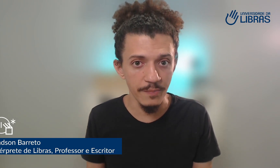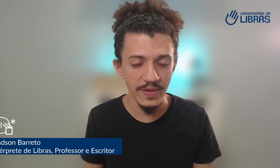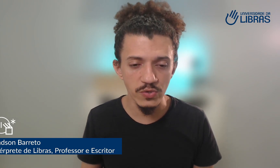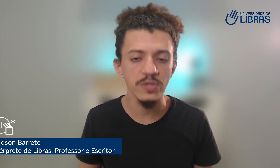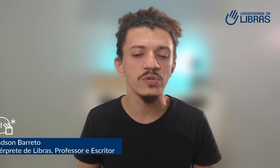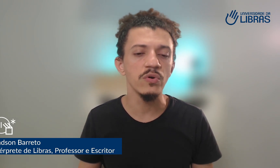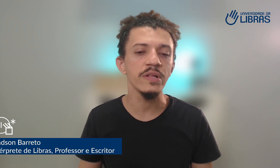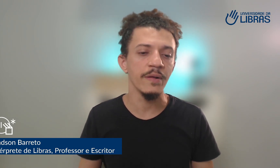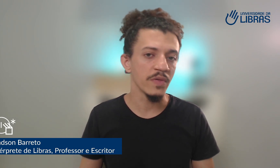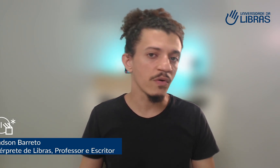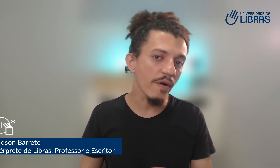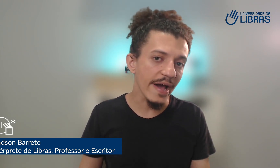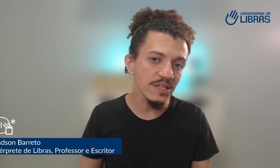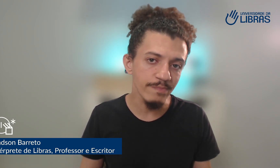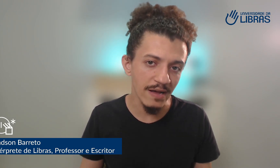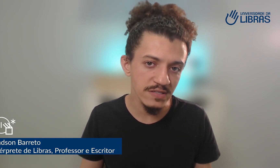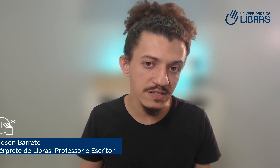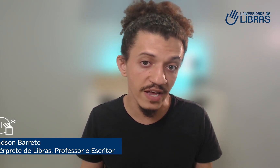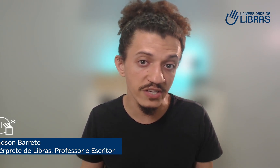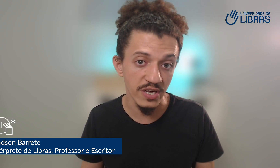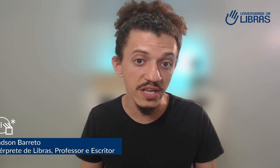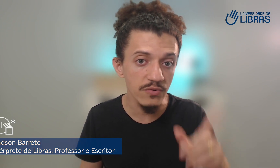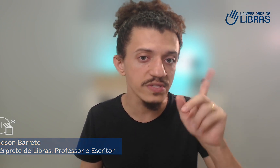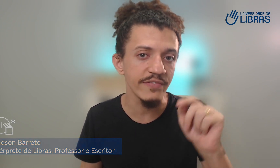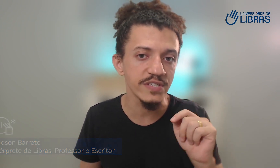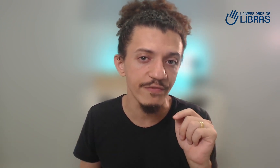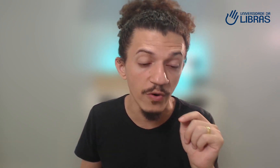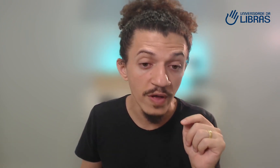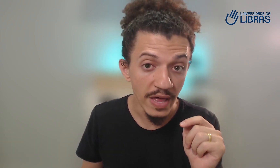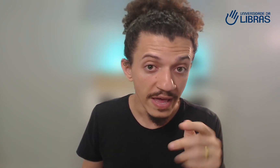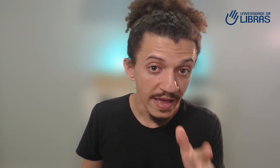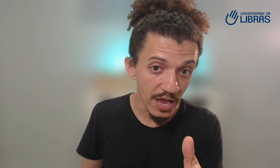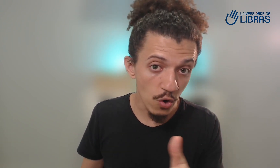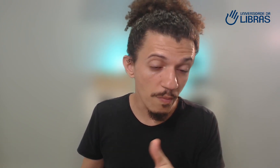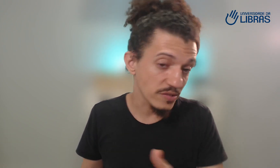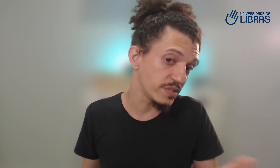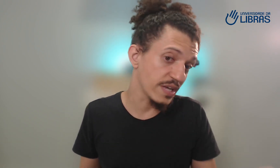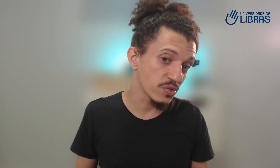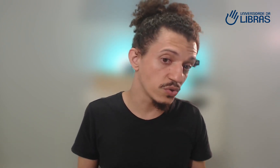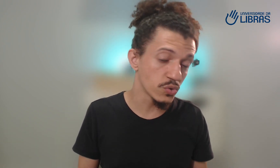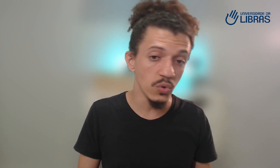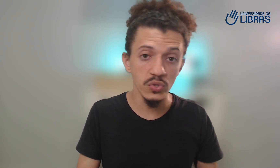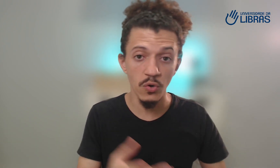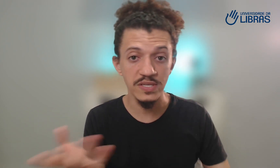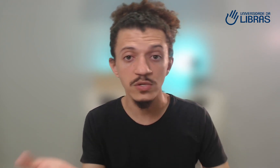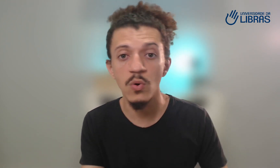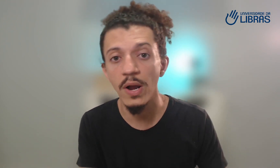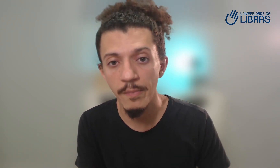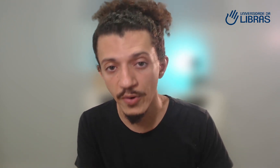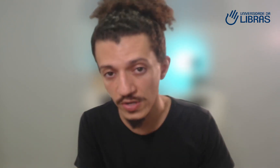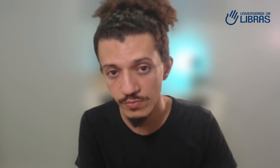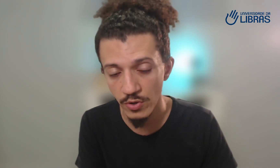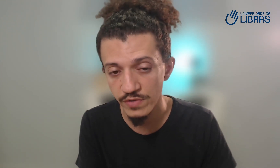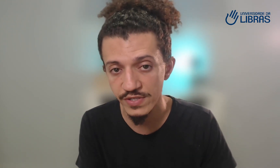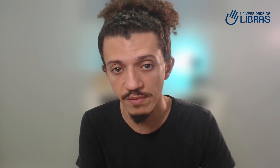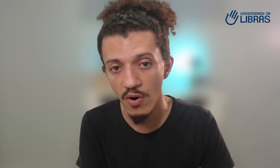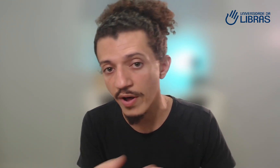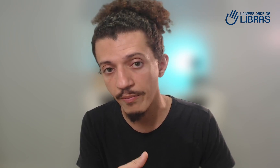pessoa surda, qualquer espaço que seja, inclusive se for em alguma associação de surdos ou uma escola próxima onde você mora,